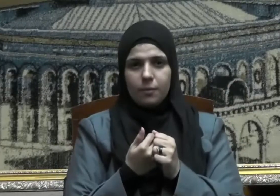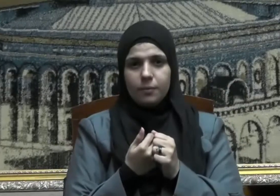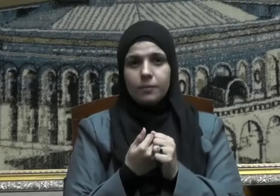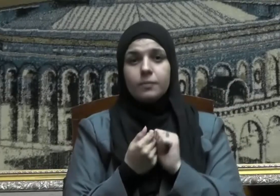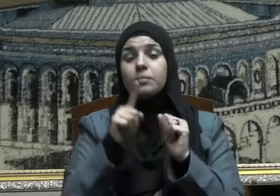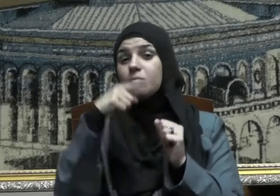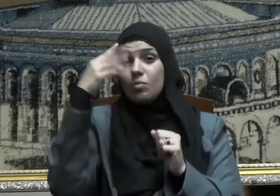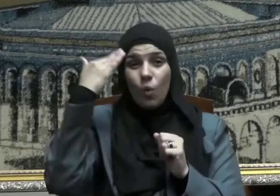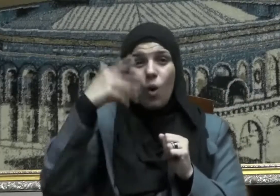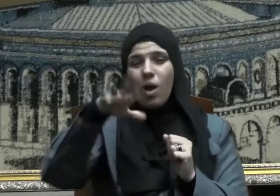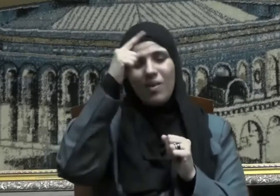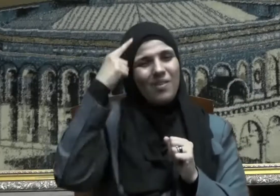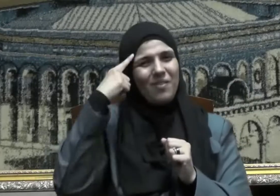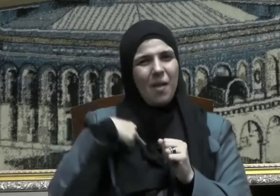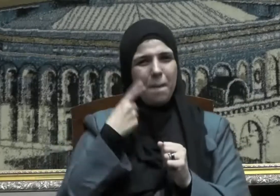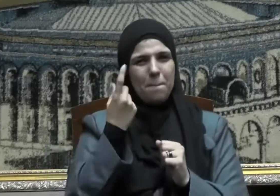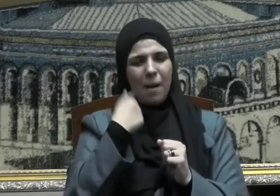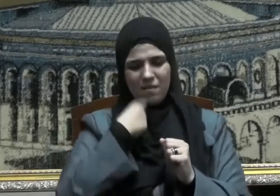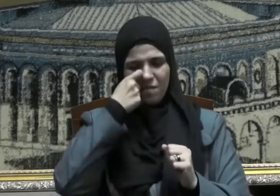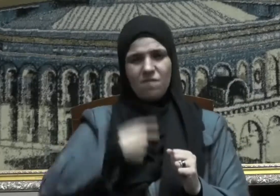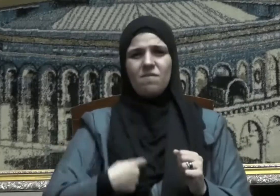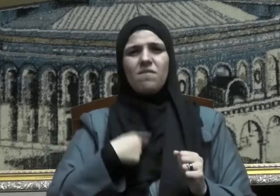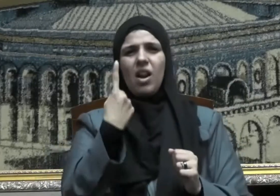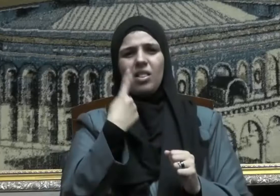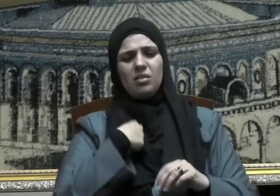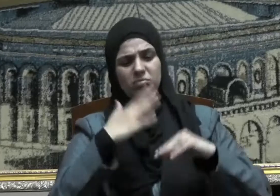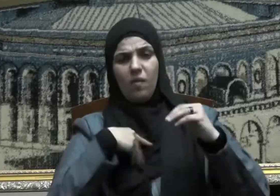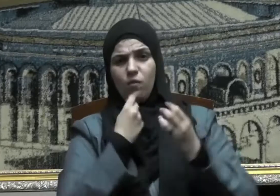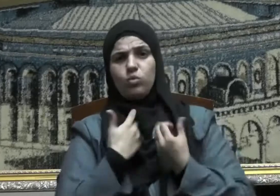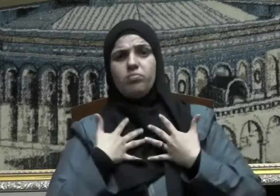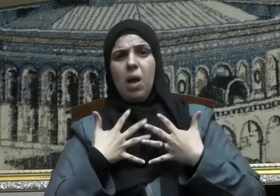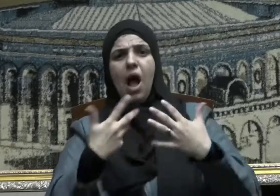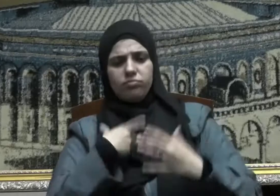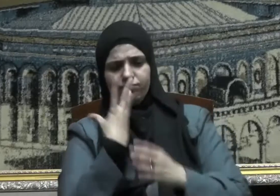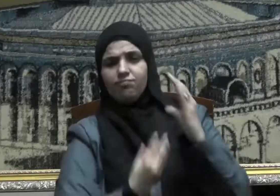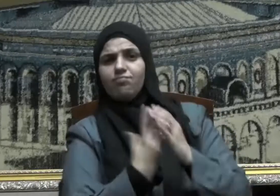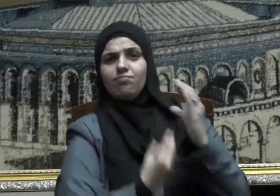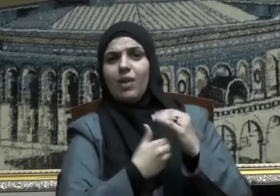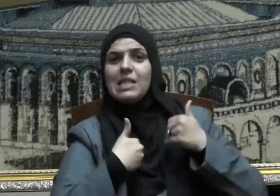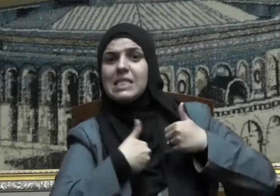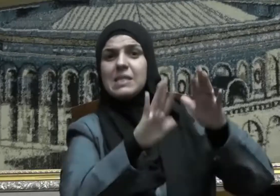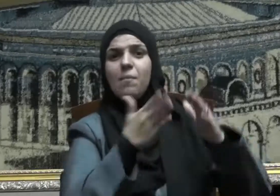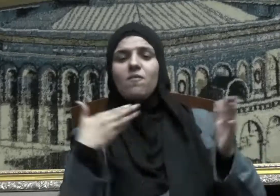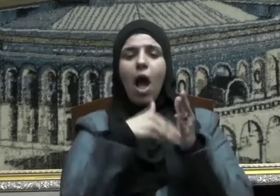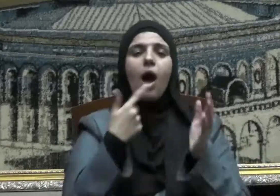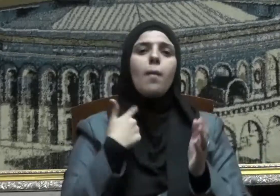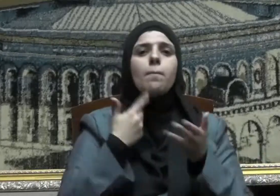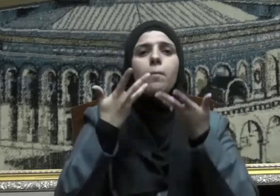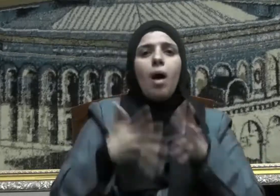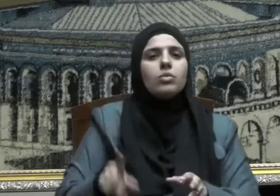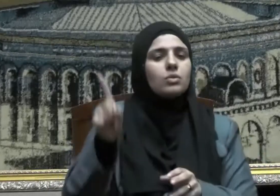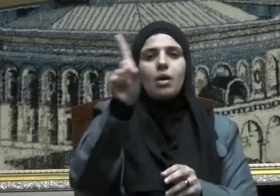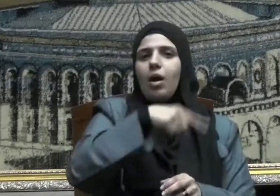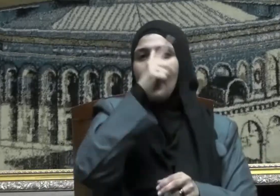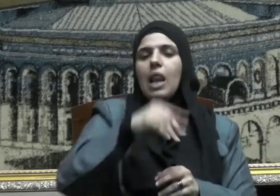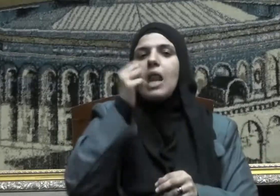وليست القدرة الفردية فقط إنما الأمر يتجاوز